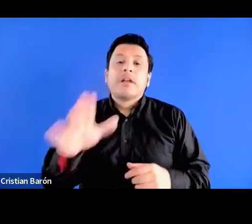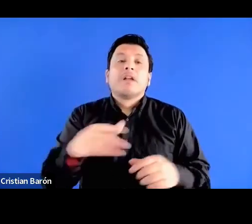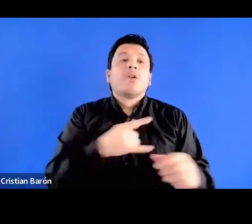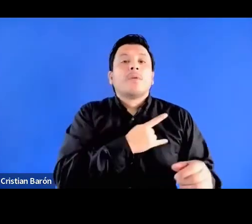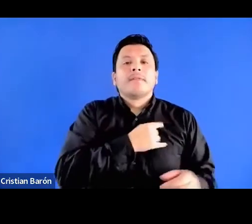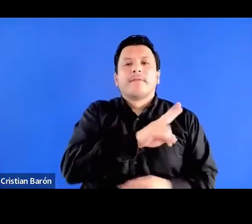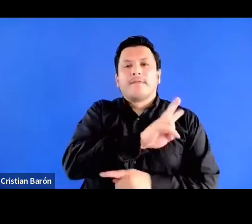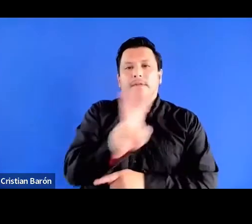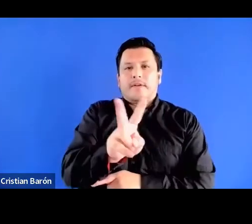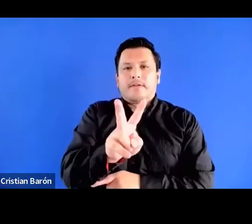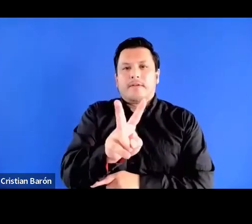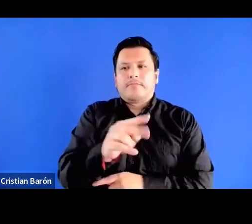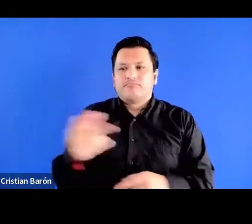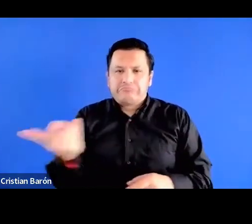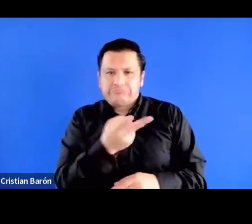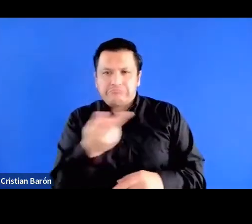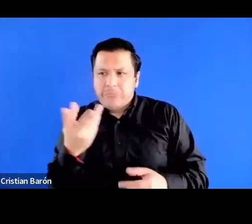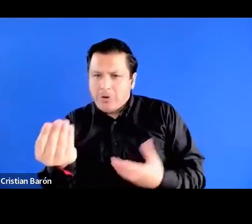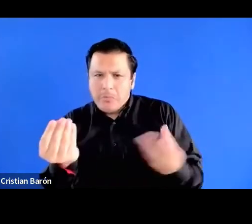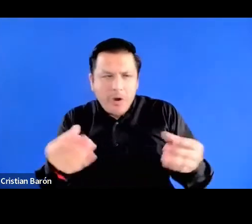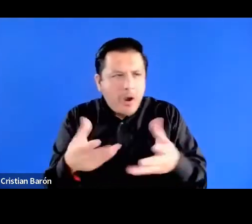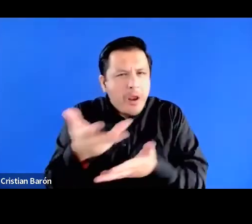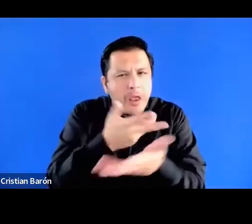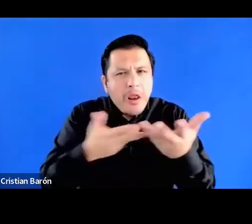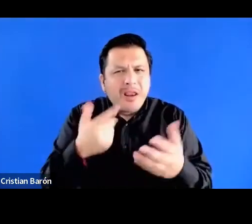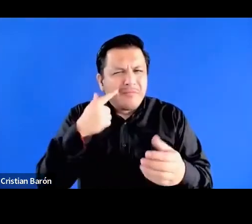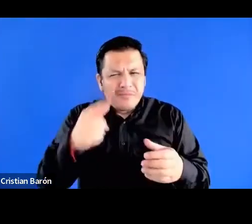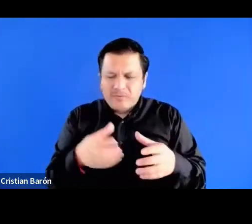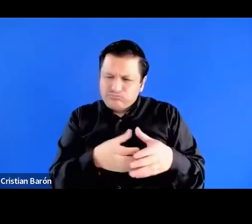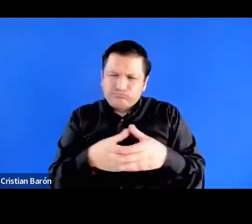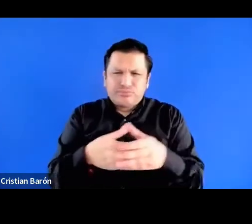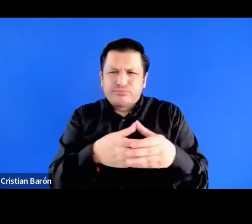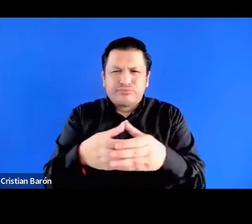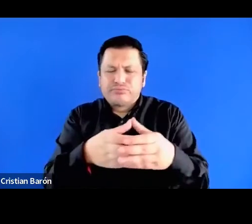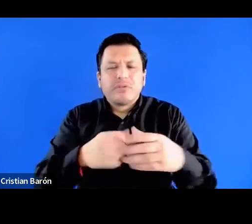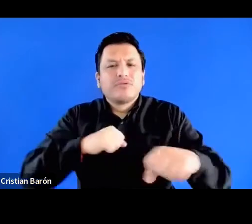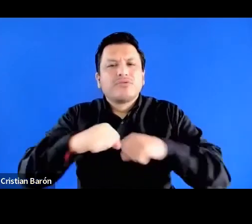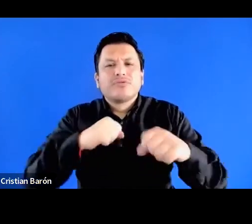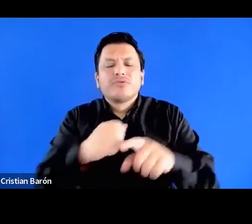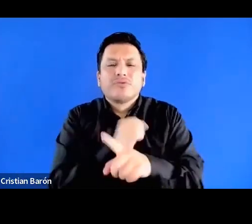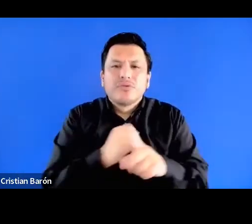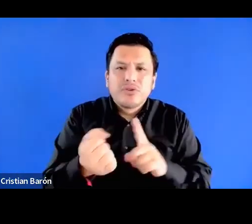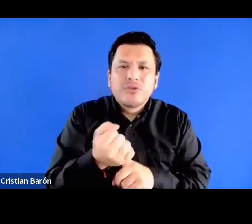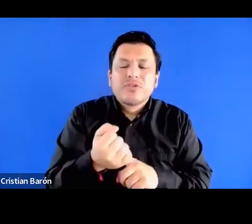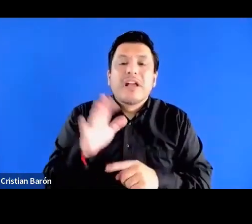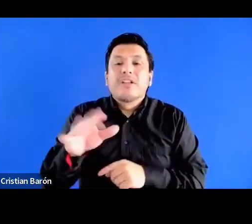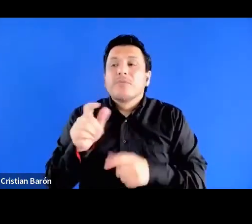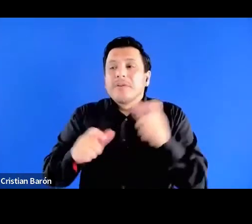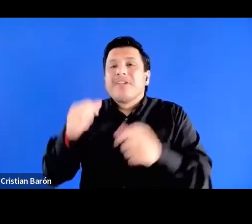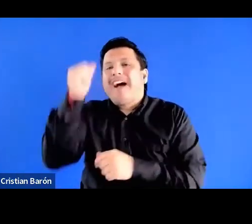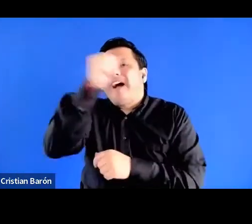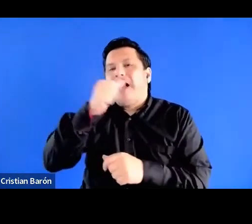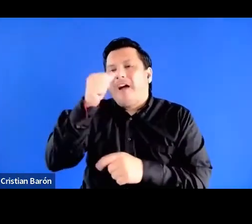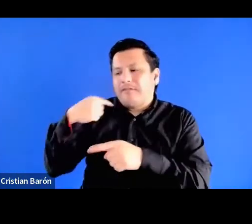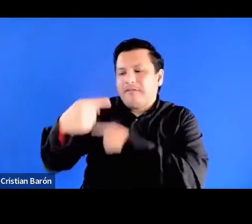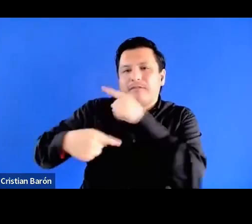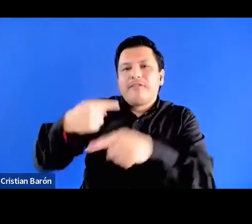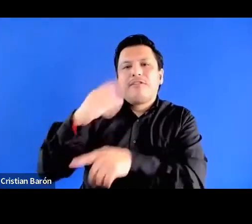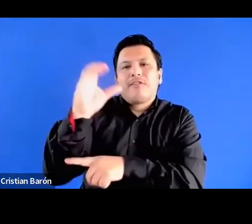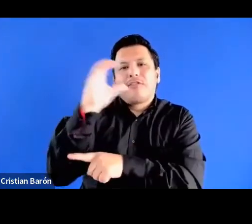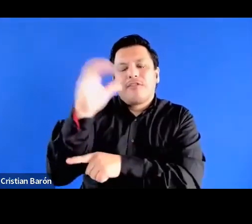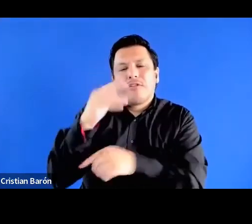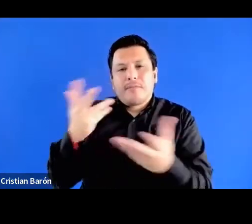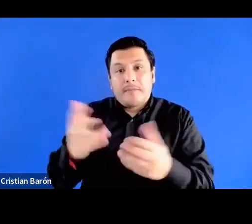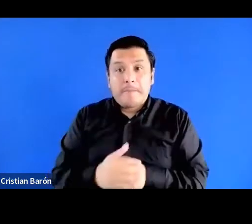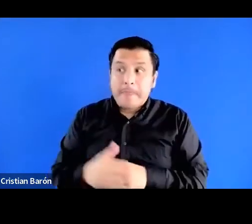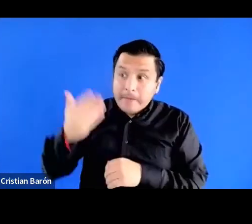para describir y comprender los procesos de movilidad social de personas y familias afrocolombianas. Vale la pena señalar que en ese